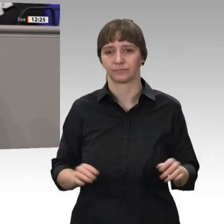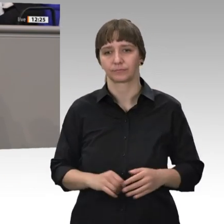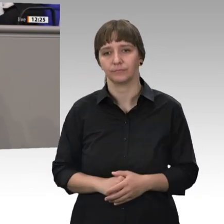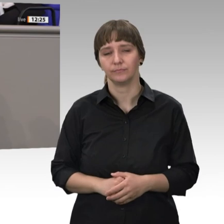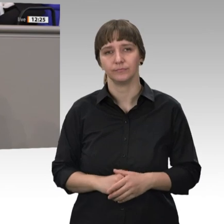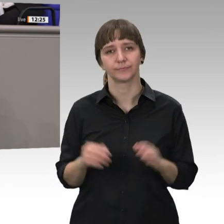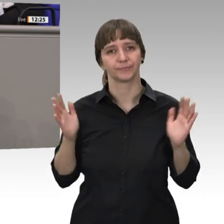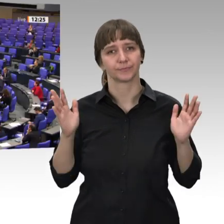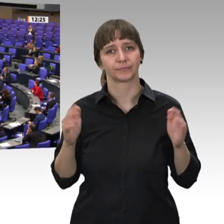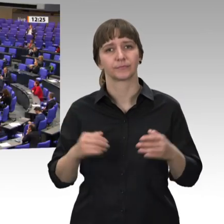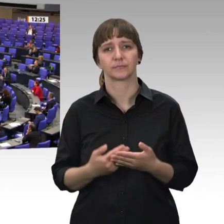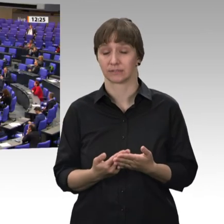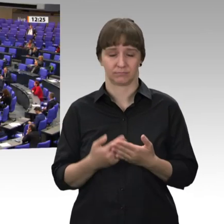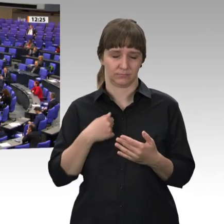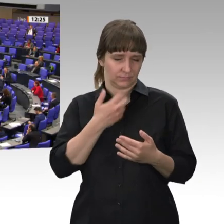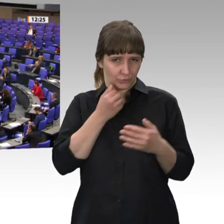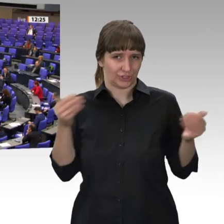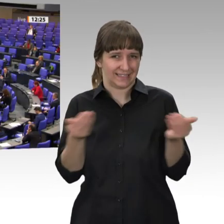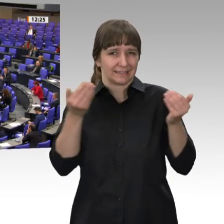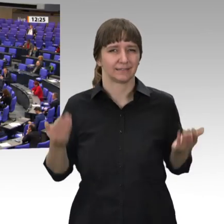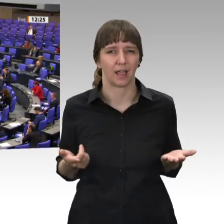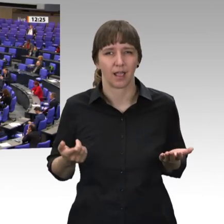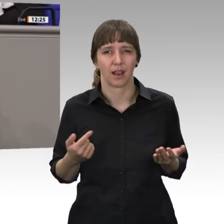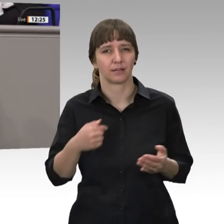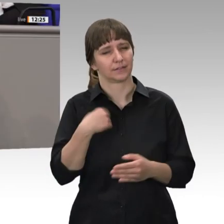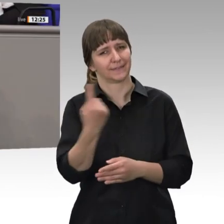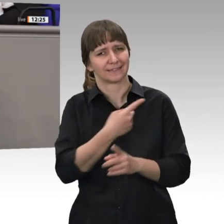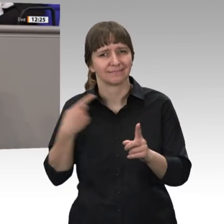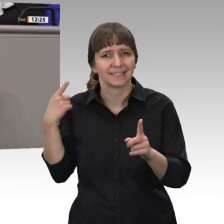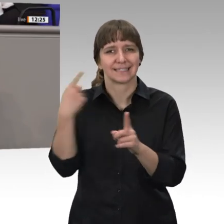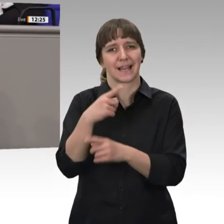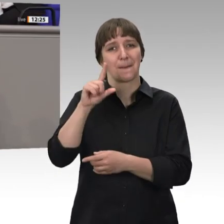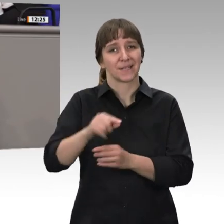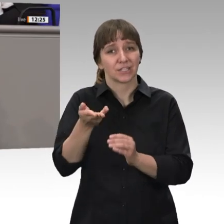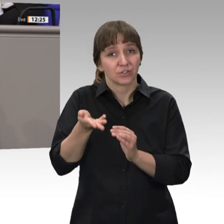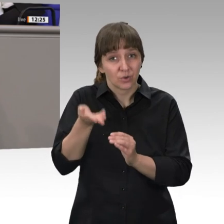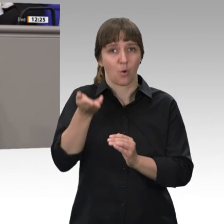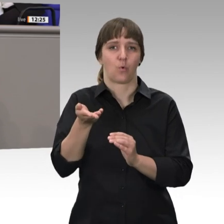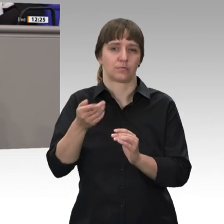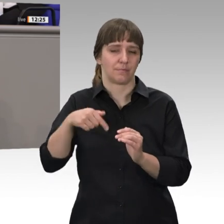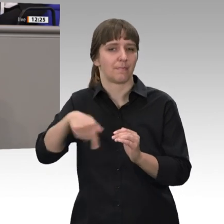Ganz im Gegenteil. Wir wollen, dass der Mindestlohn so rasch wie möglich erhöht wird auf 12 Euro.